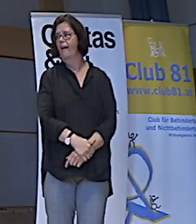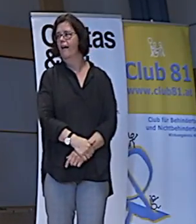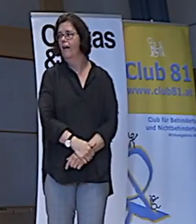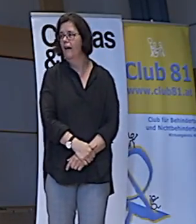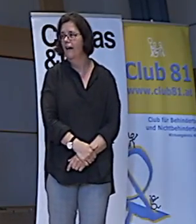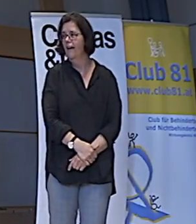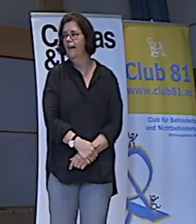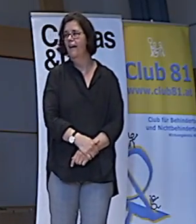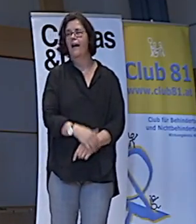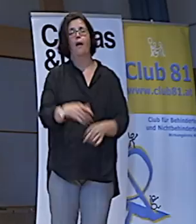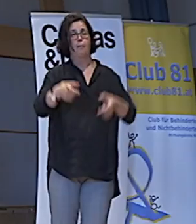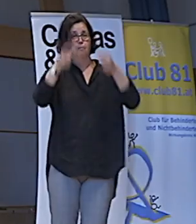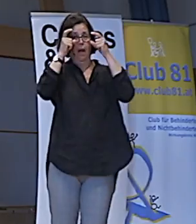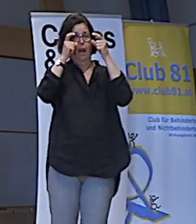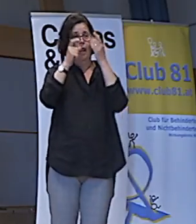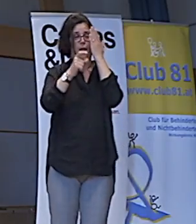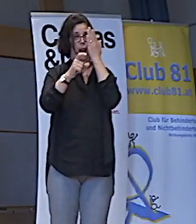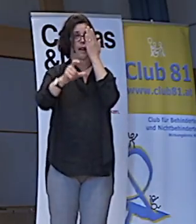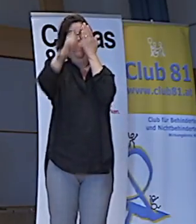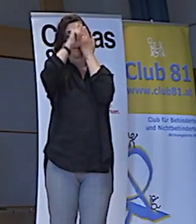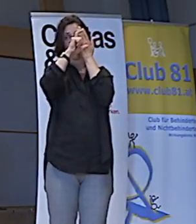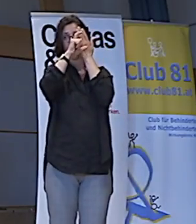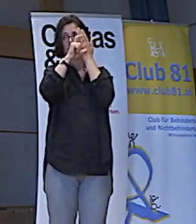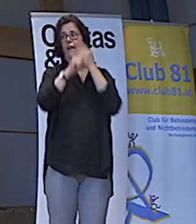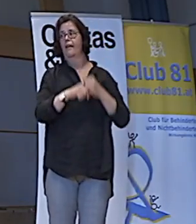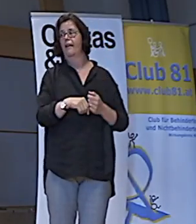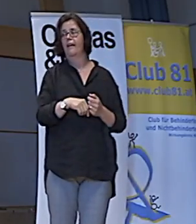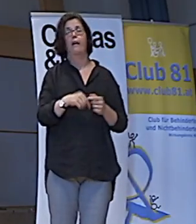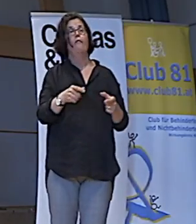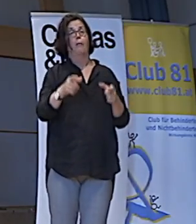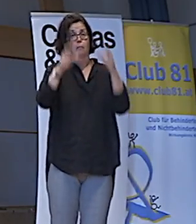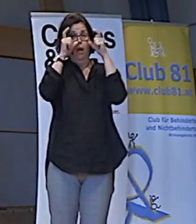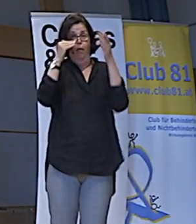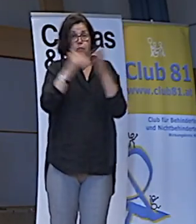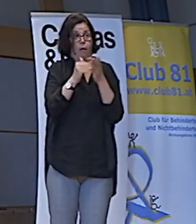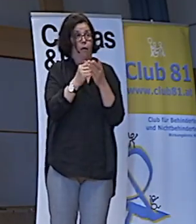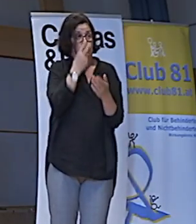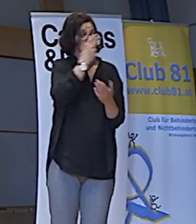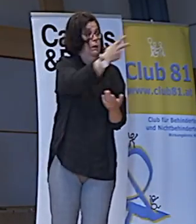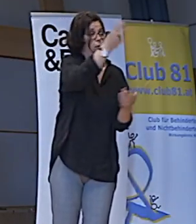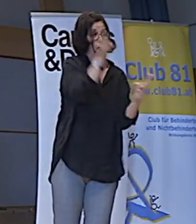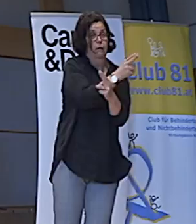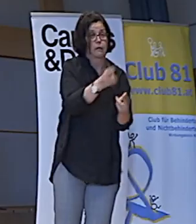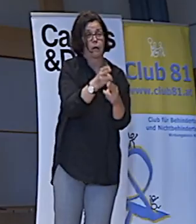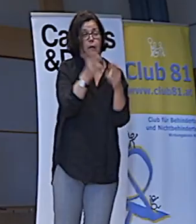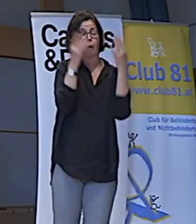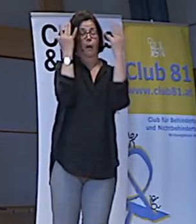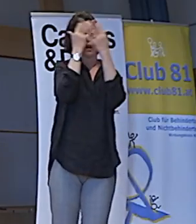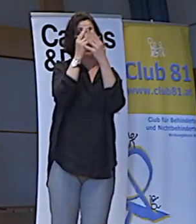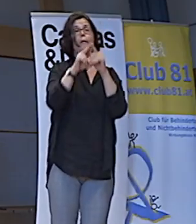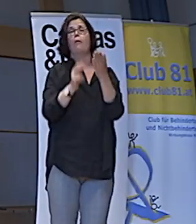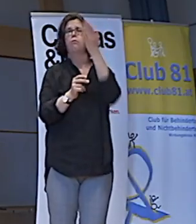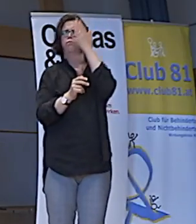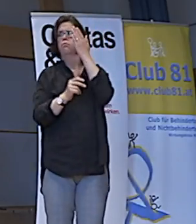Unter meiner Brille. Unter ohne Brille sie gehe ich nicht. Aber die Augenklappe,